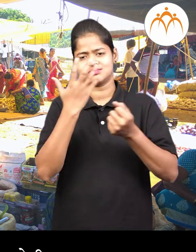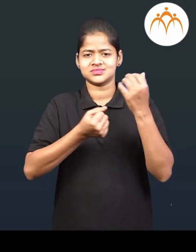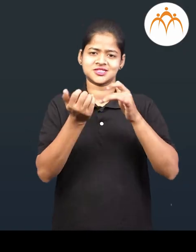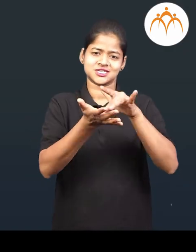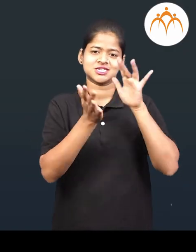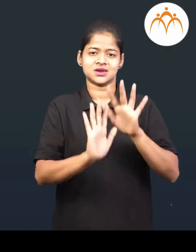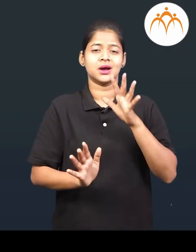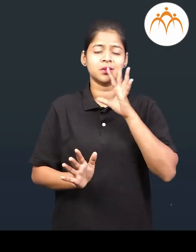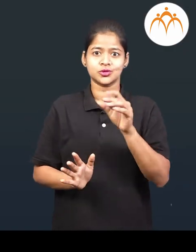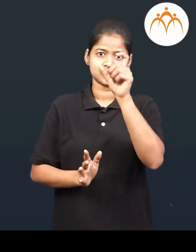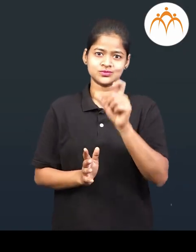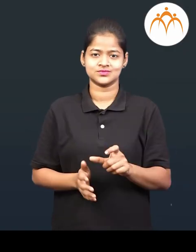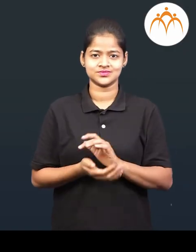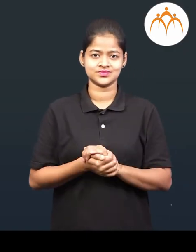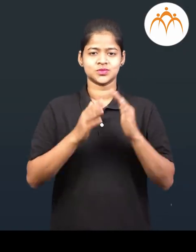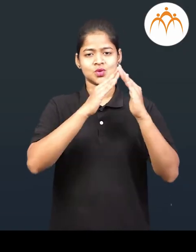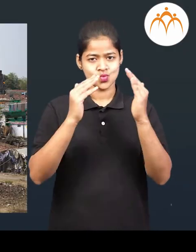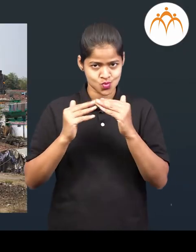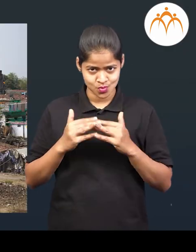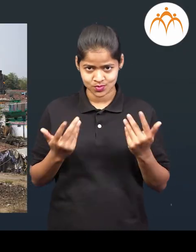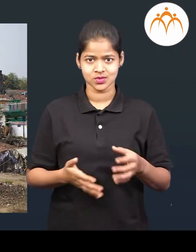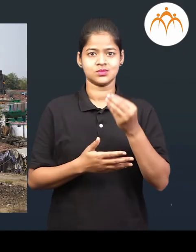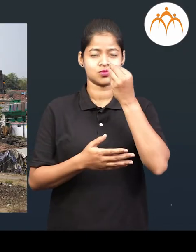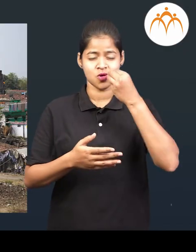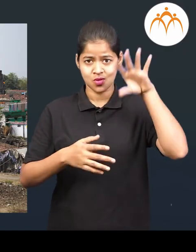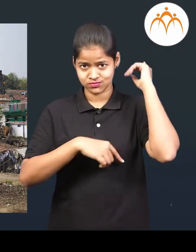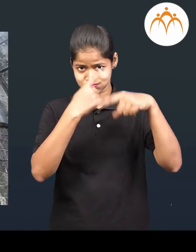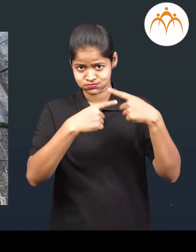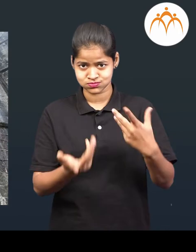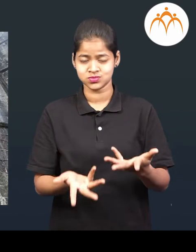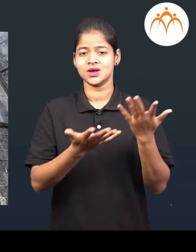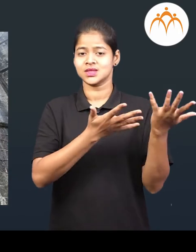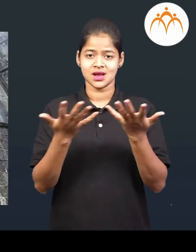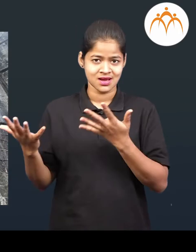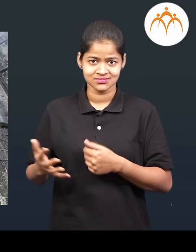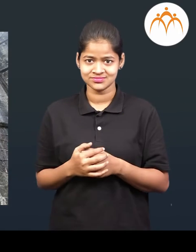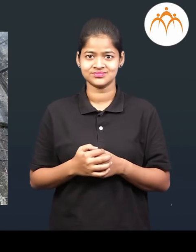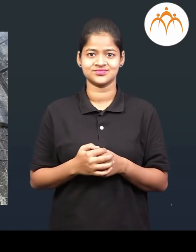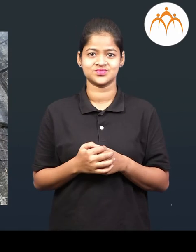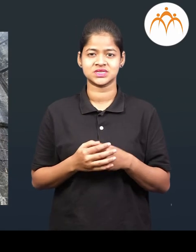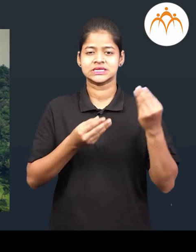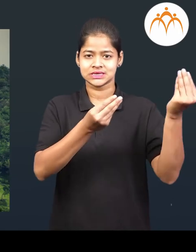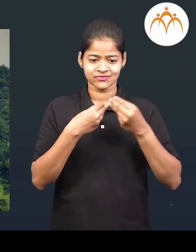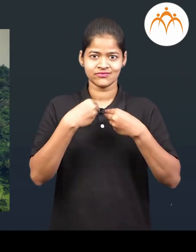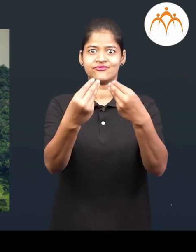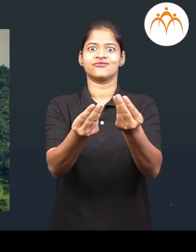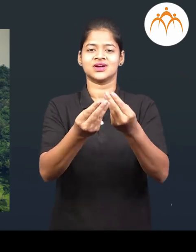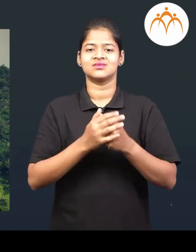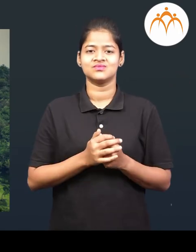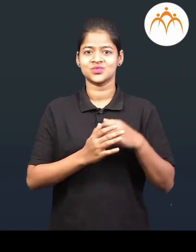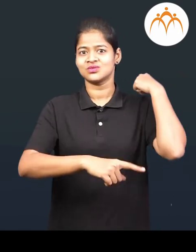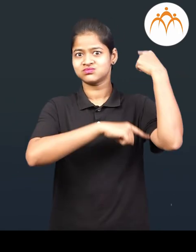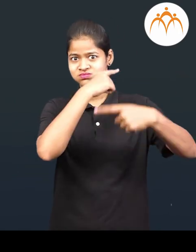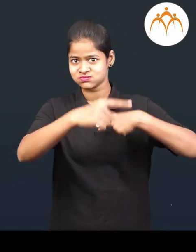पारी भाषिक शब्द वस्ती अईति हासिक वास्तु वारसा